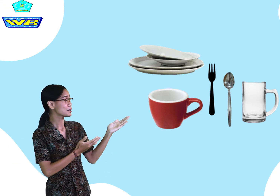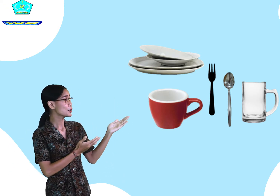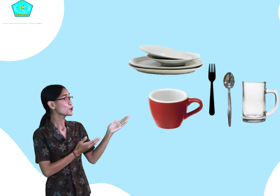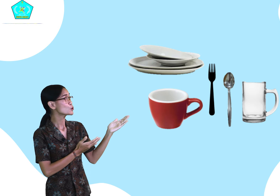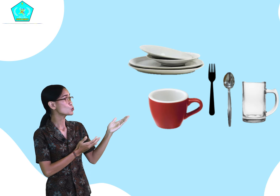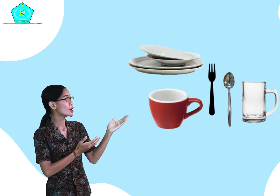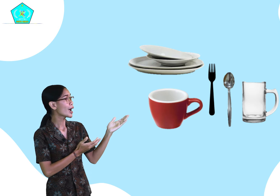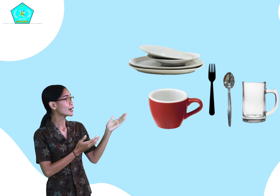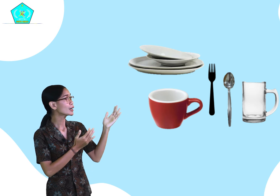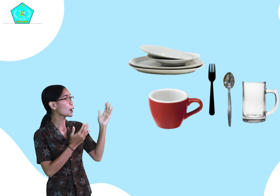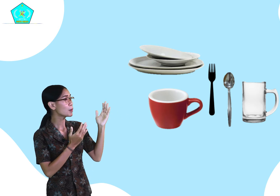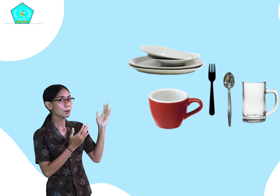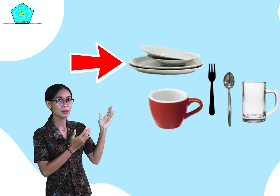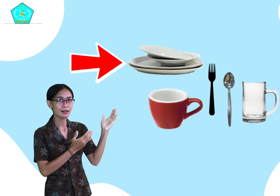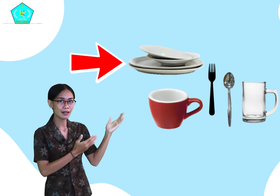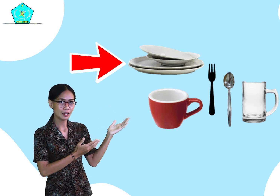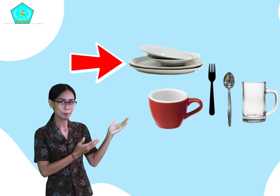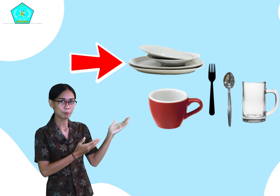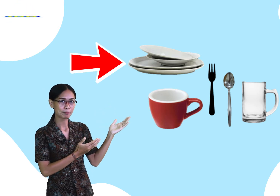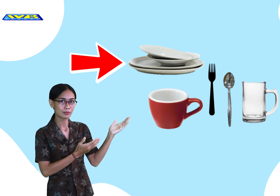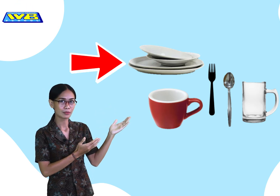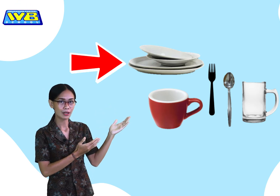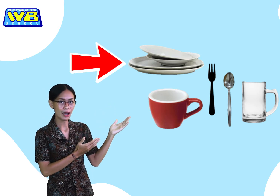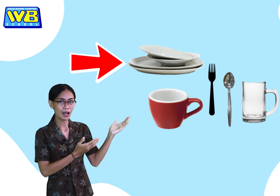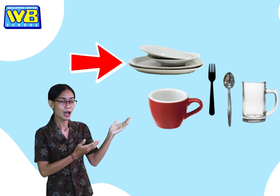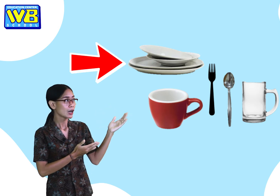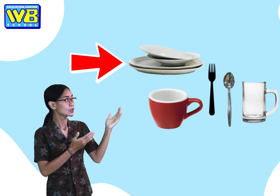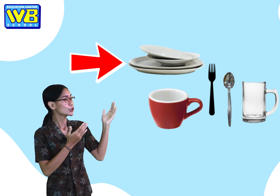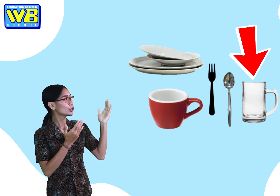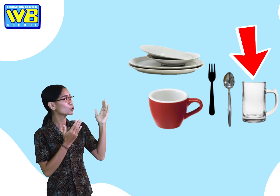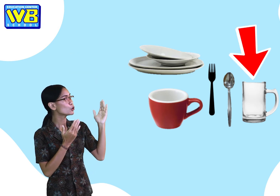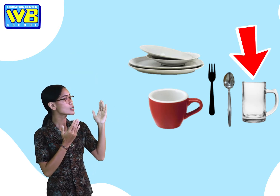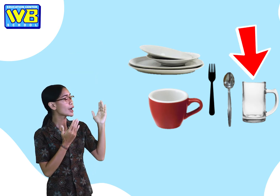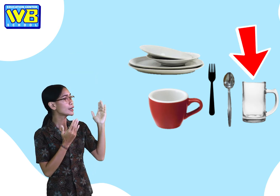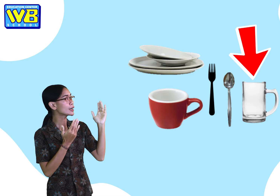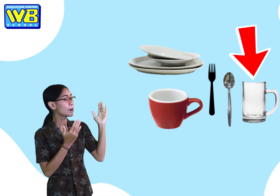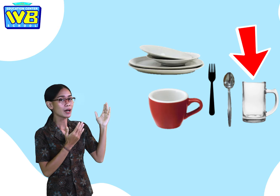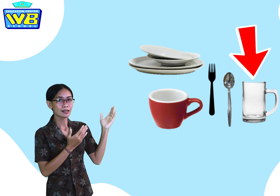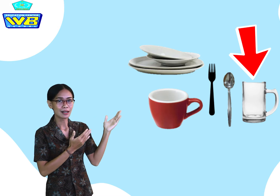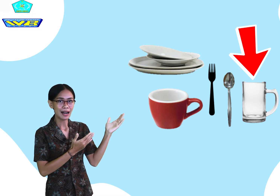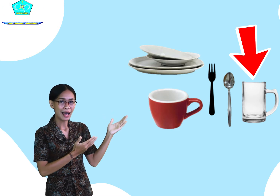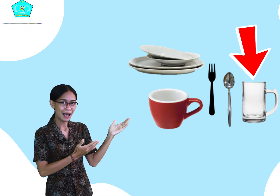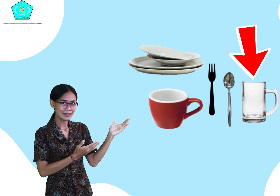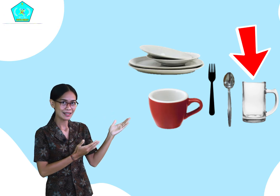sudah ada gambar piring. Terus ada gambar gelas,